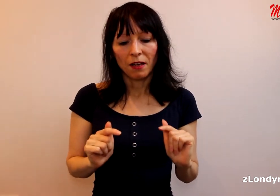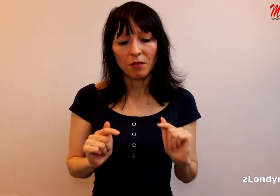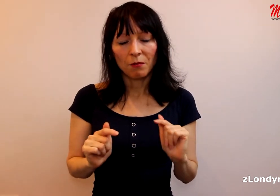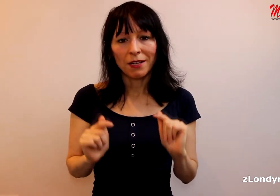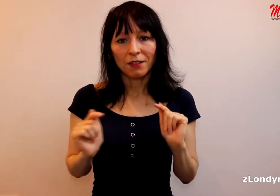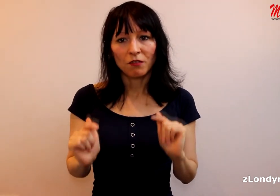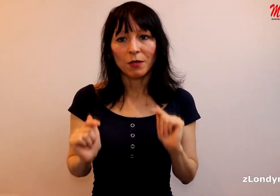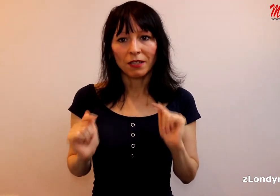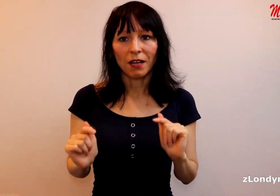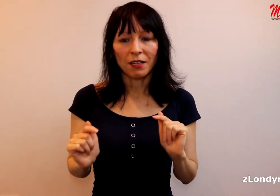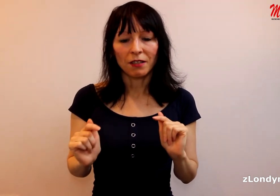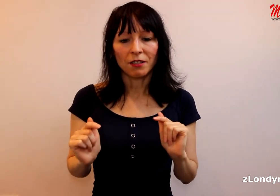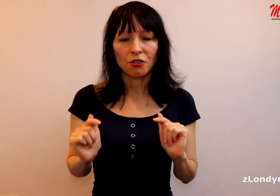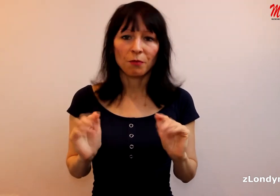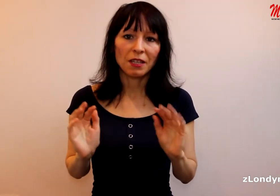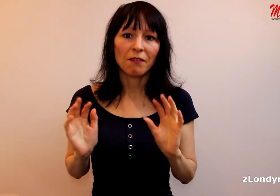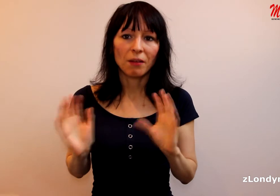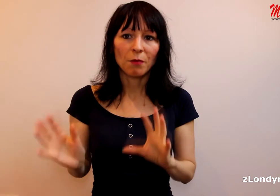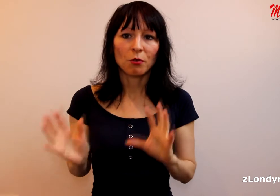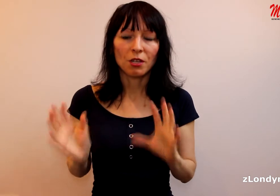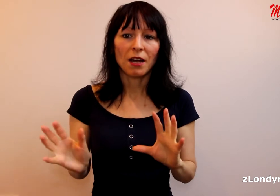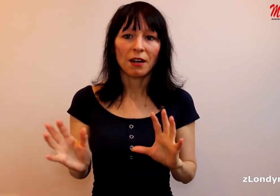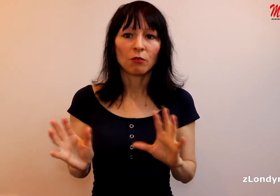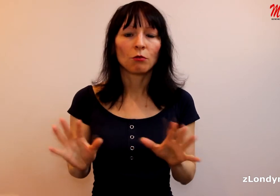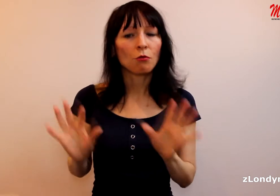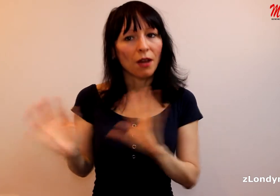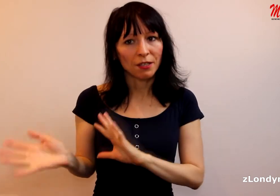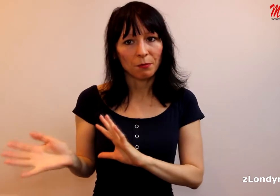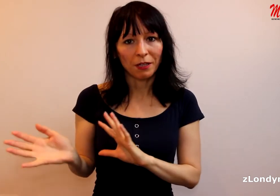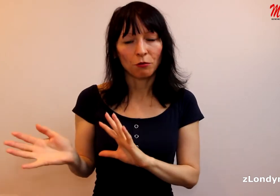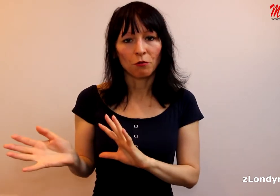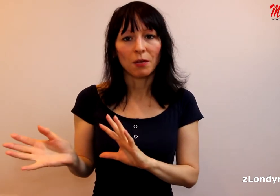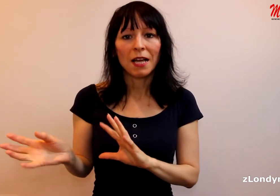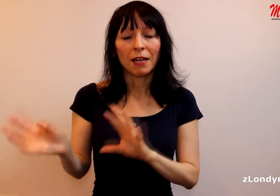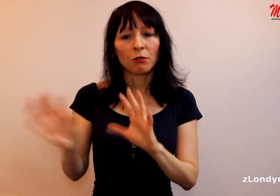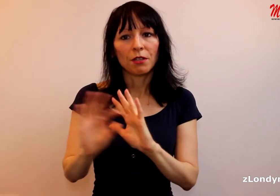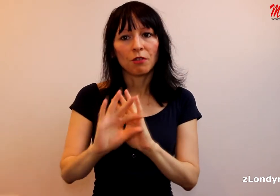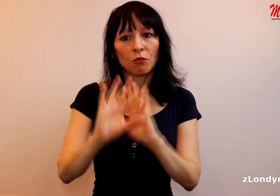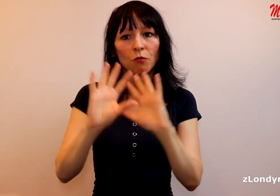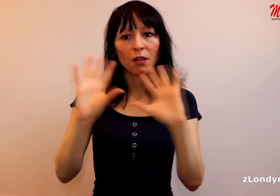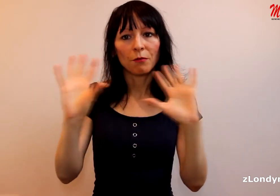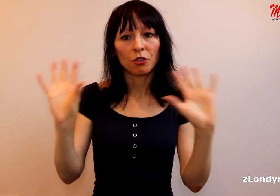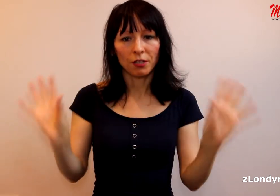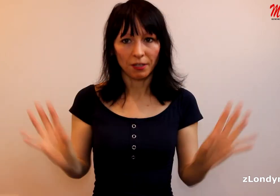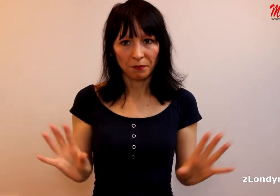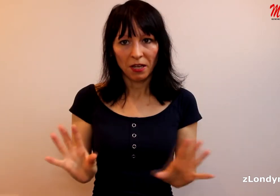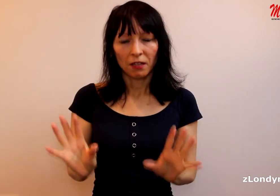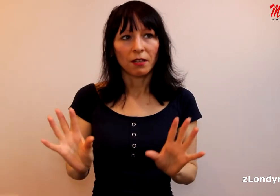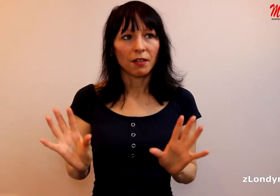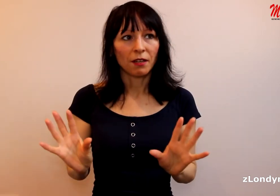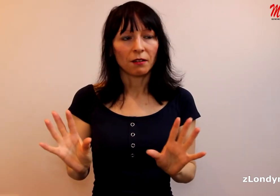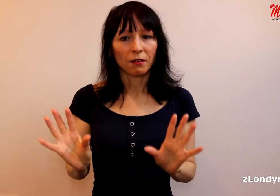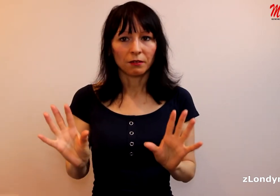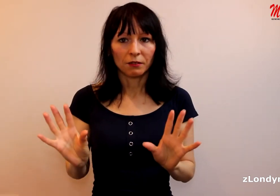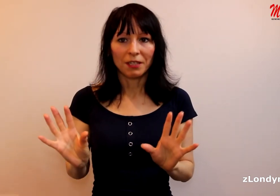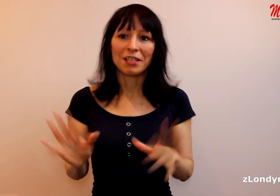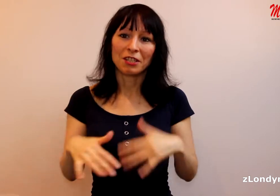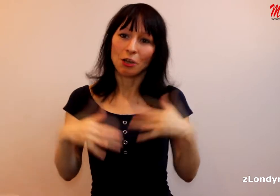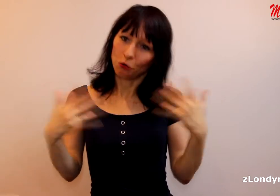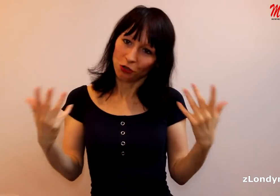Minimálně tady v Británii začalo být i velmi potíráno to druhé spektrum a to lidi většinou kolem jazzy, kteří sice už